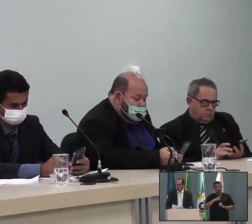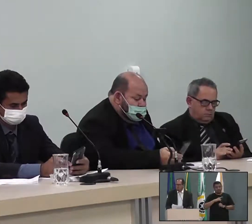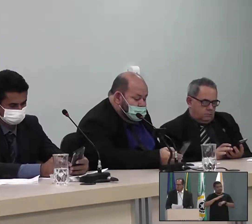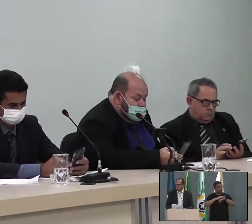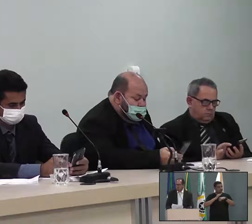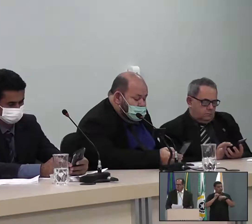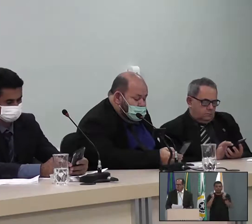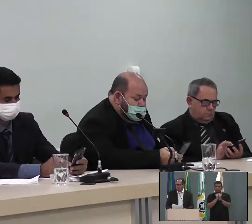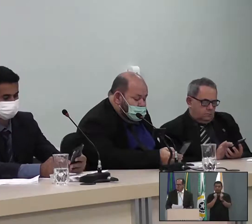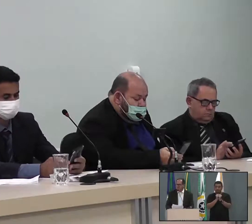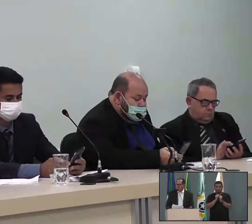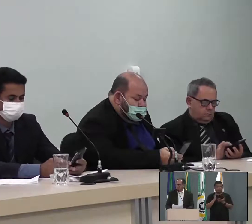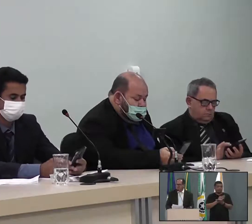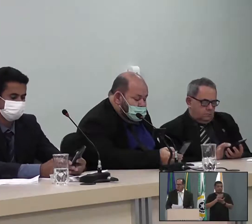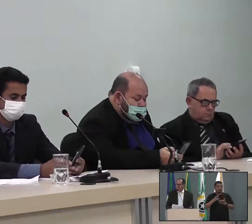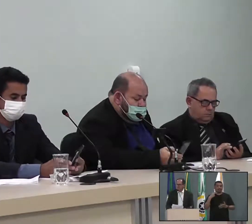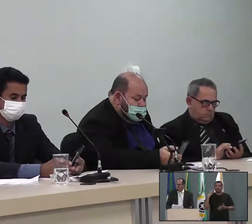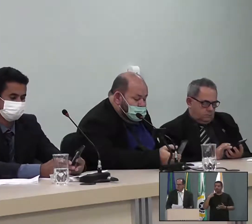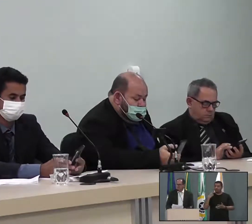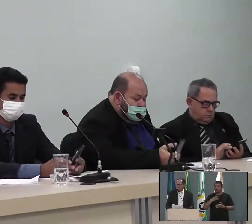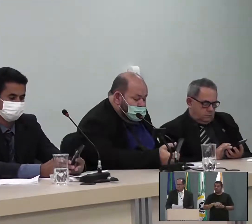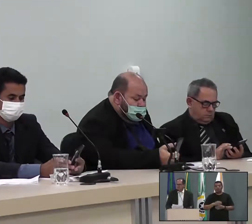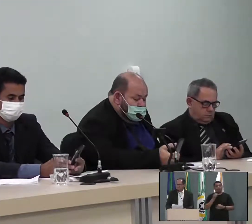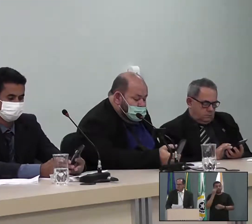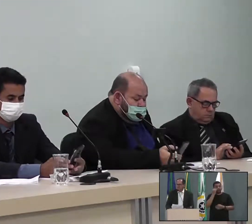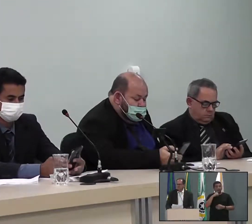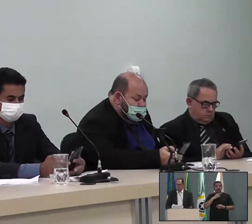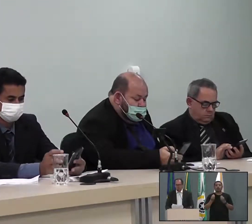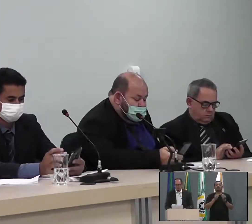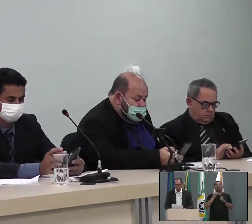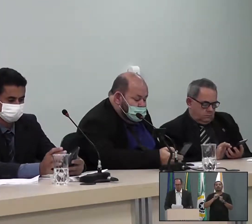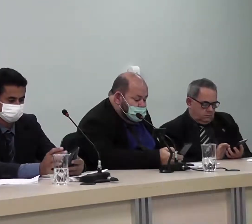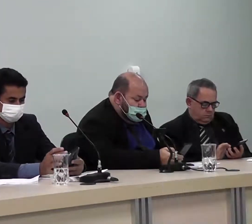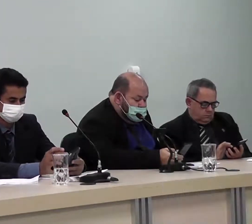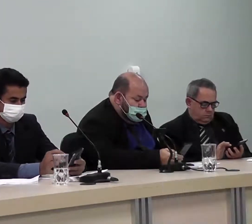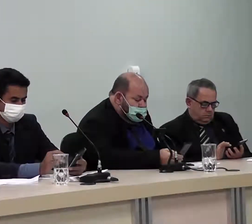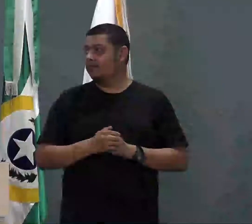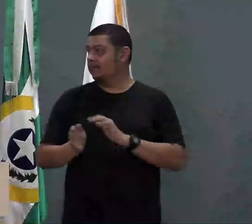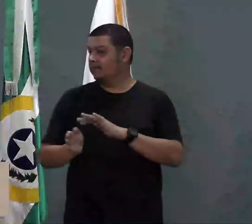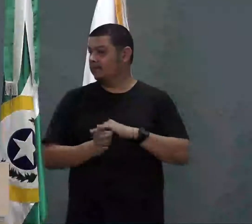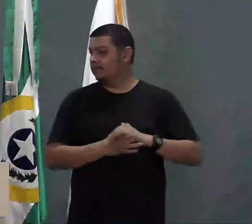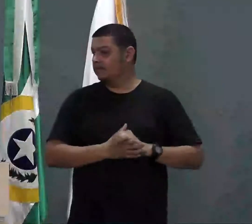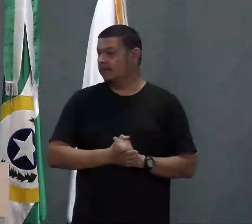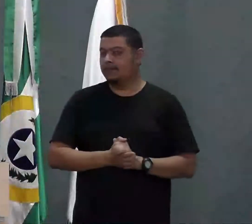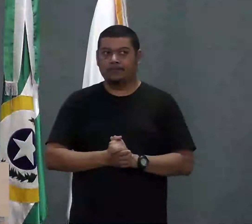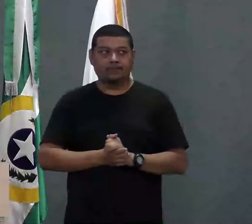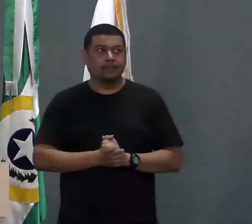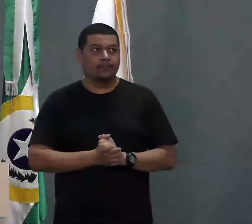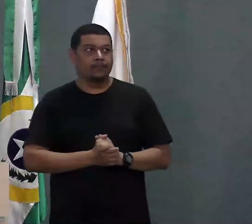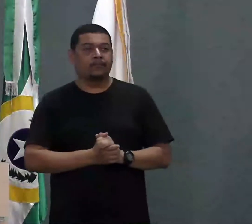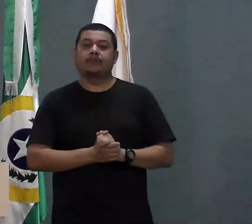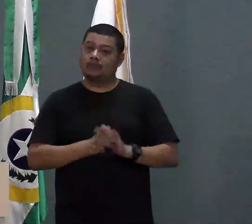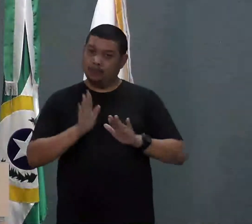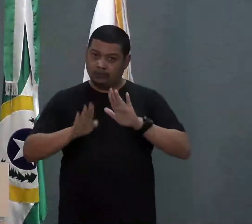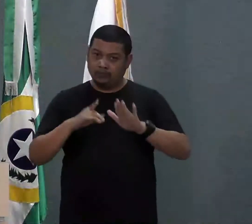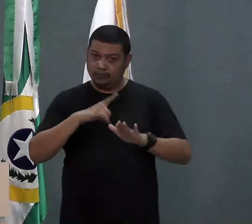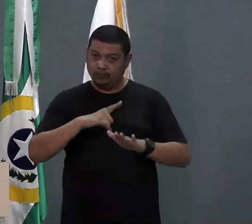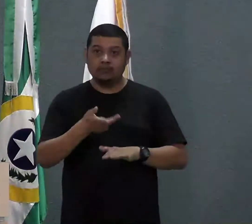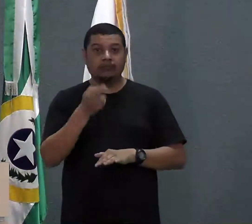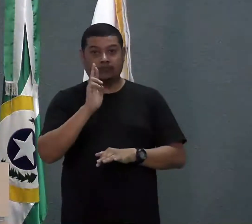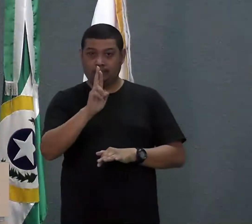junto a alguns vereadores, para que a gente veja esse procedimento. Acreditamos que chegaremos a uma solução